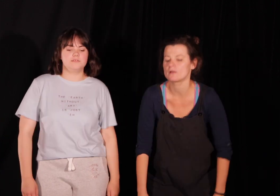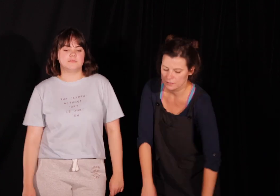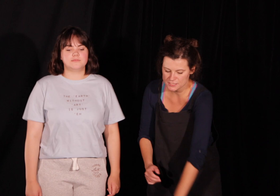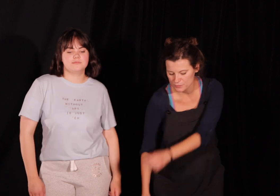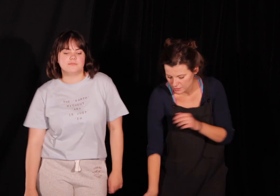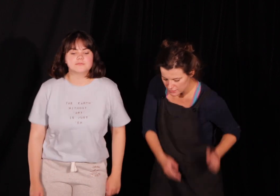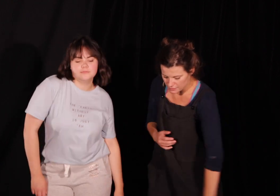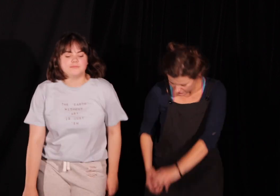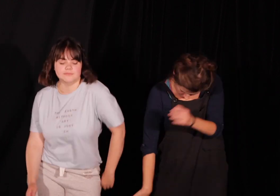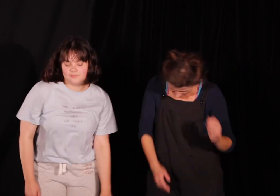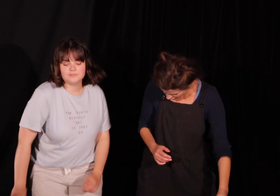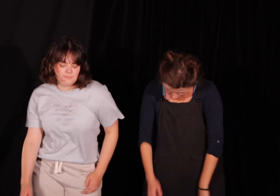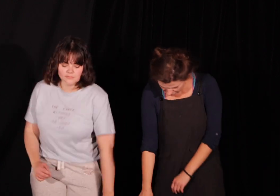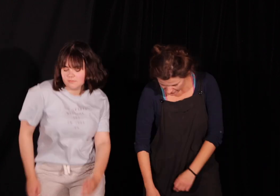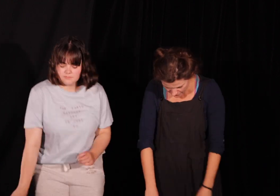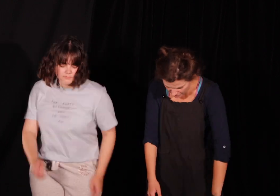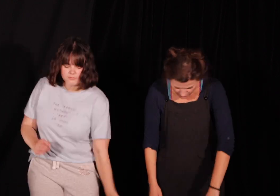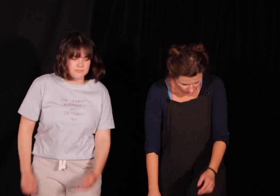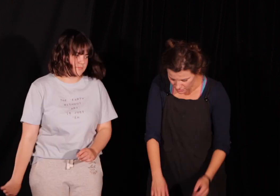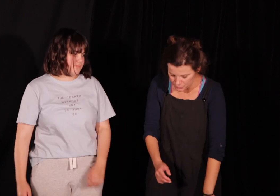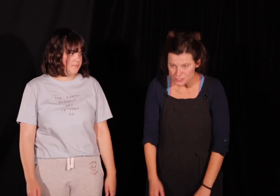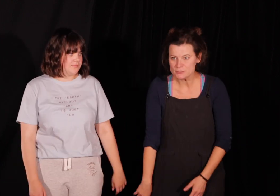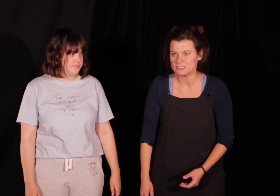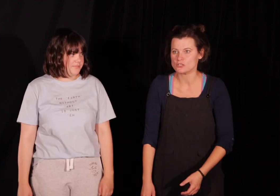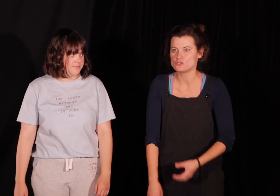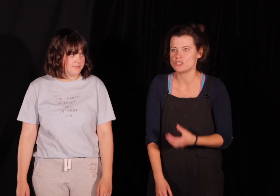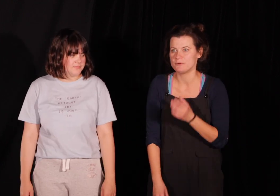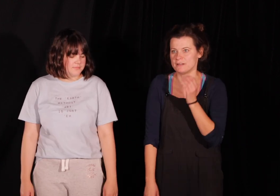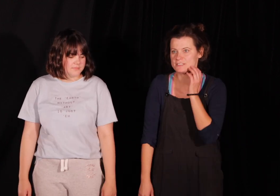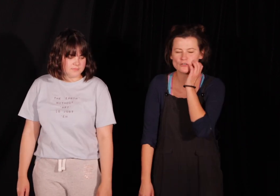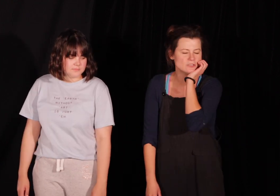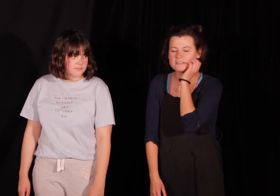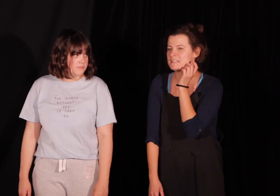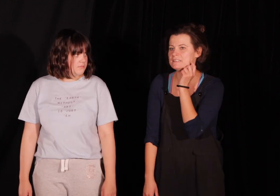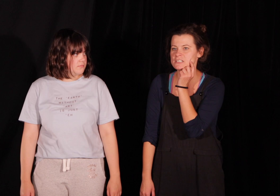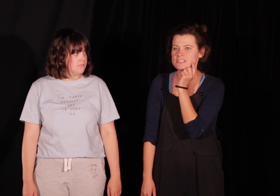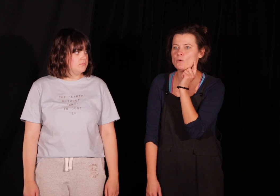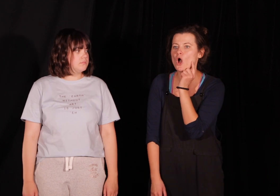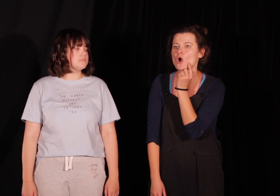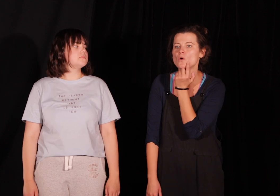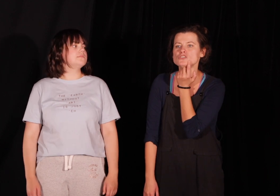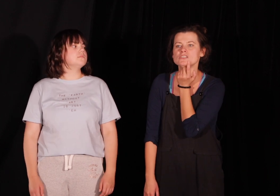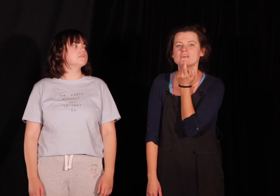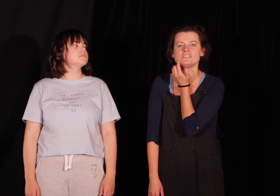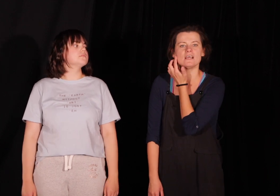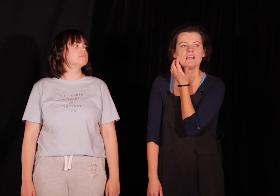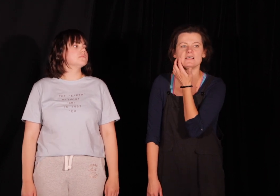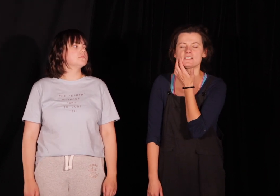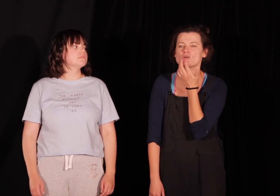jesteśmy właśnie tacy wyruzowani i będziemy się teraz odczepywać odczepywać całe nasze ciało łącznie właśnie z naszą